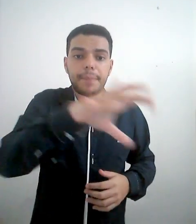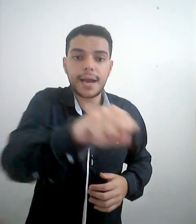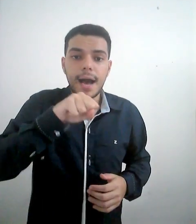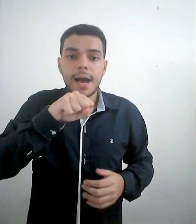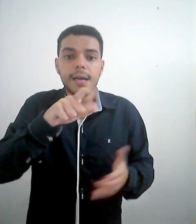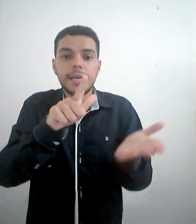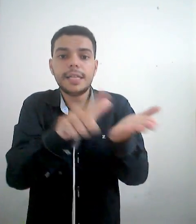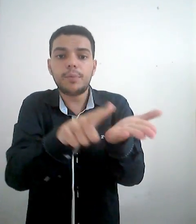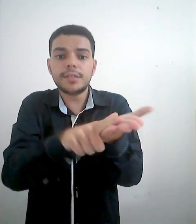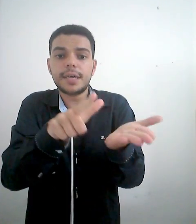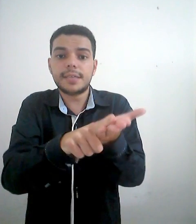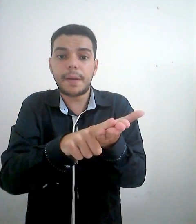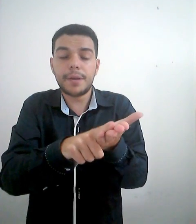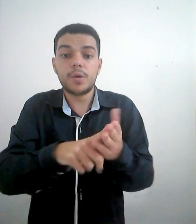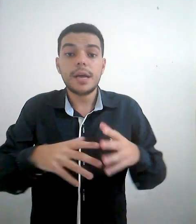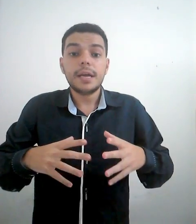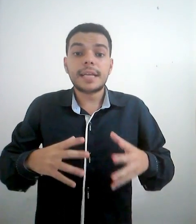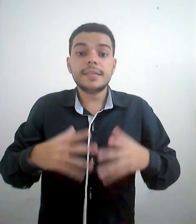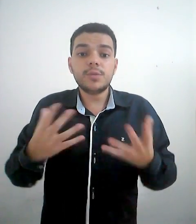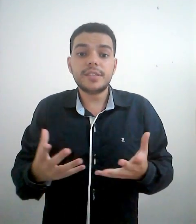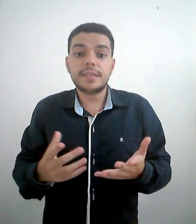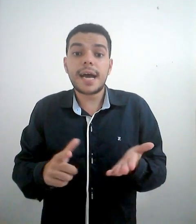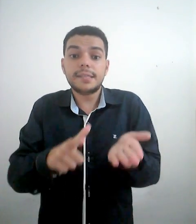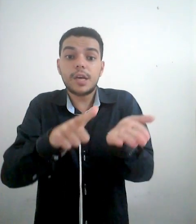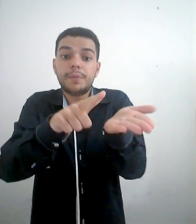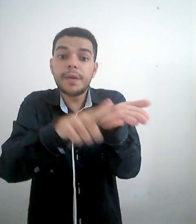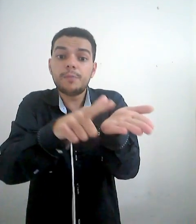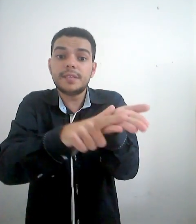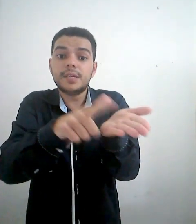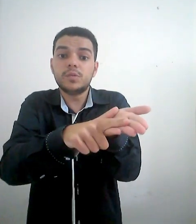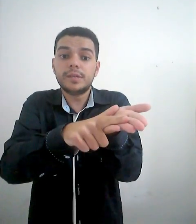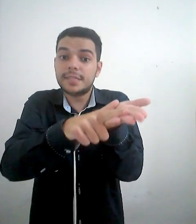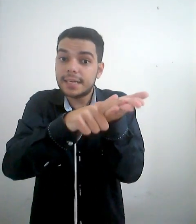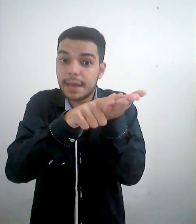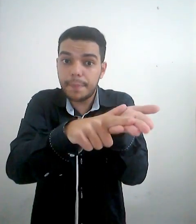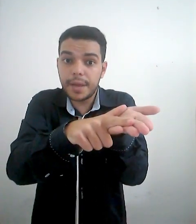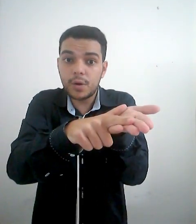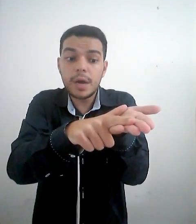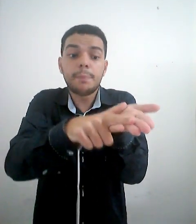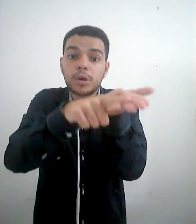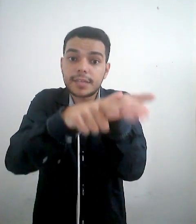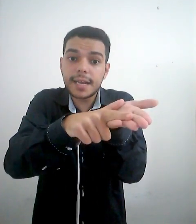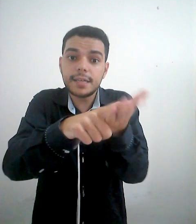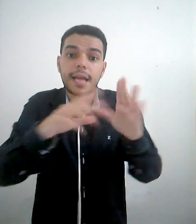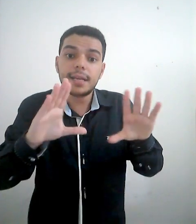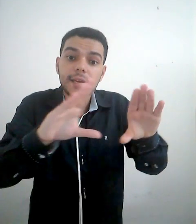pegar e depois sinalizar papel. Nas línguas de sinais, eu primeiro preciso sinalizar papel, mostrar que ele está aqui,